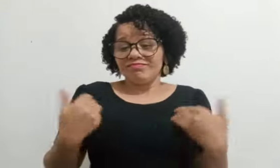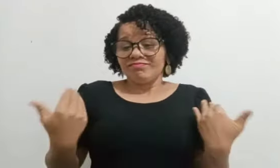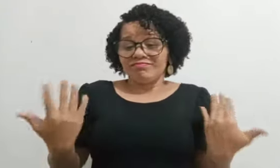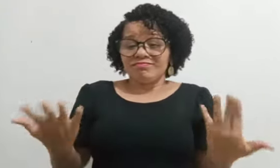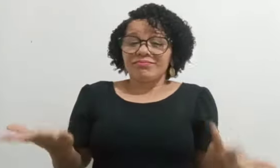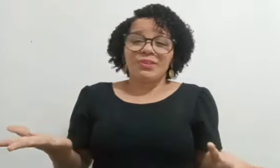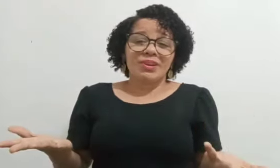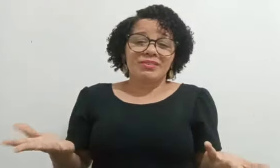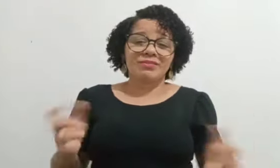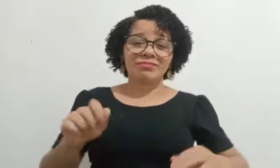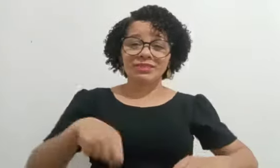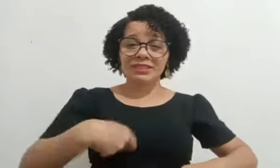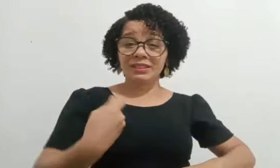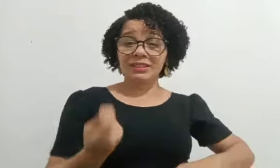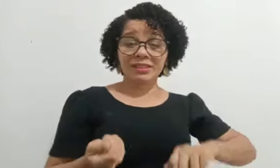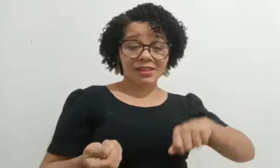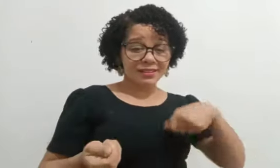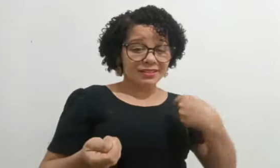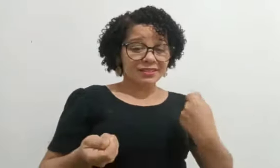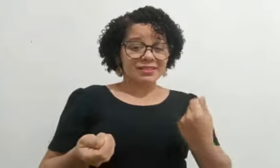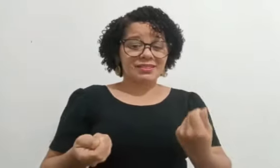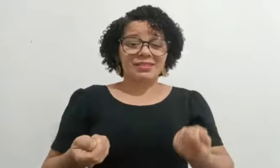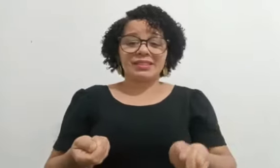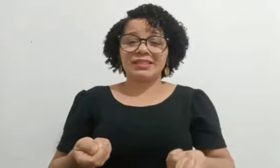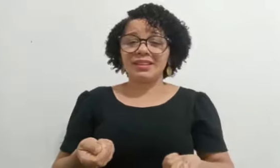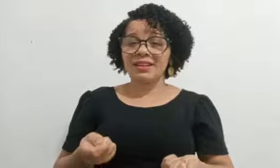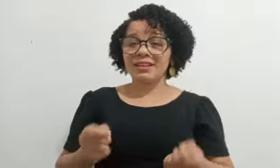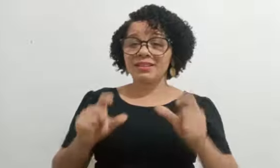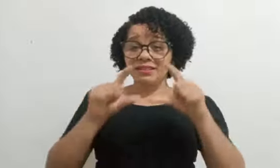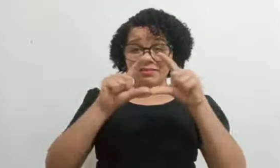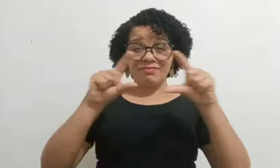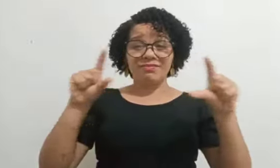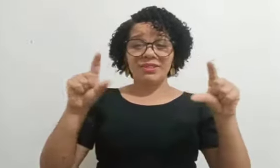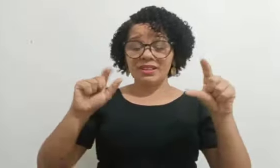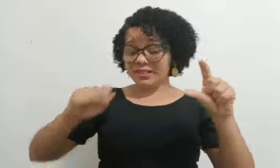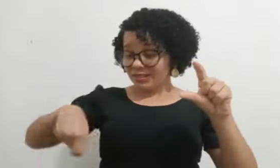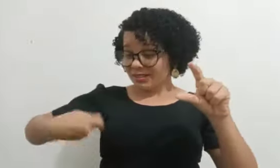prática, eu não conseguia me desenvolver.